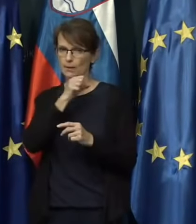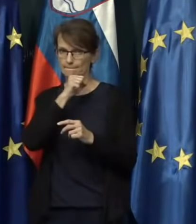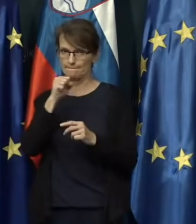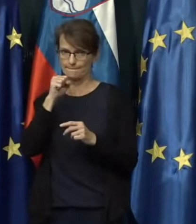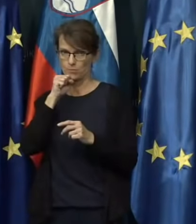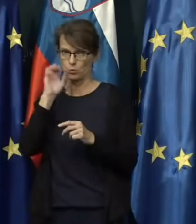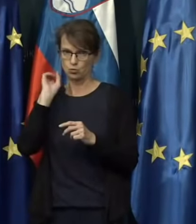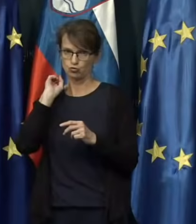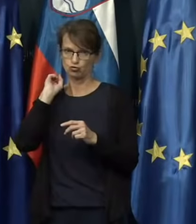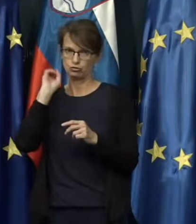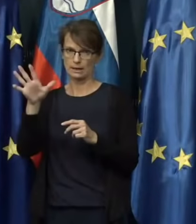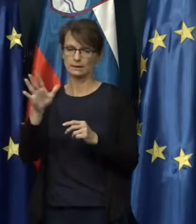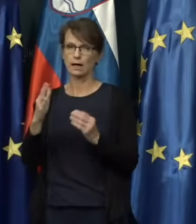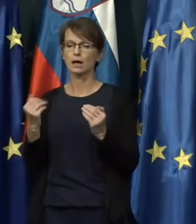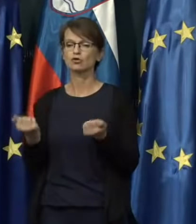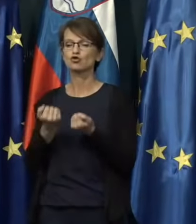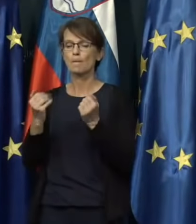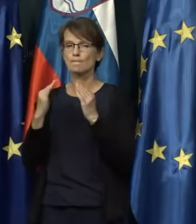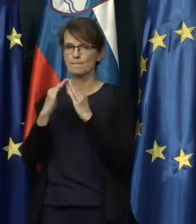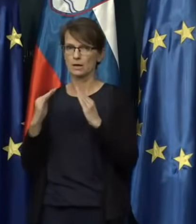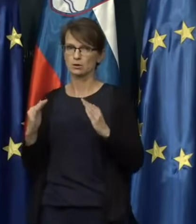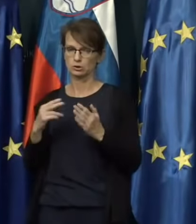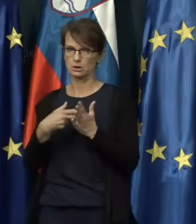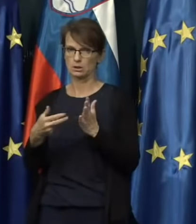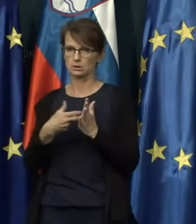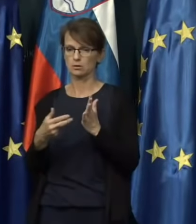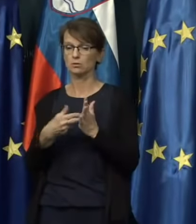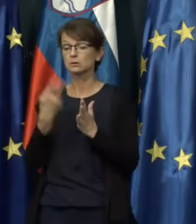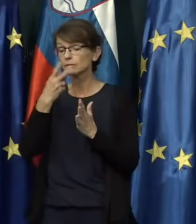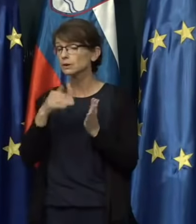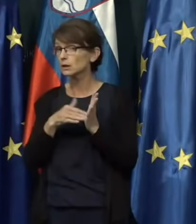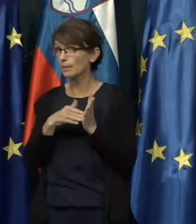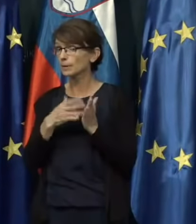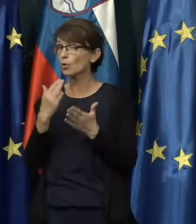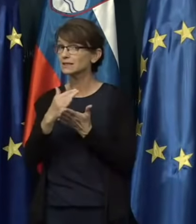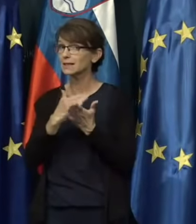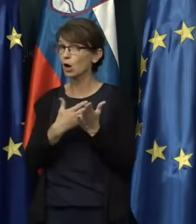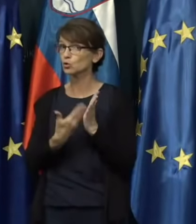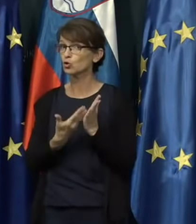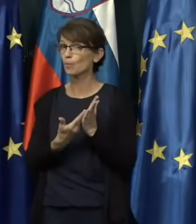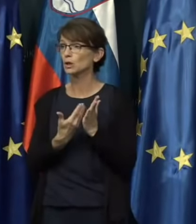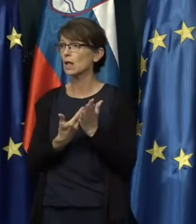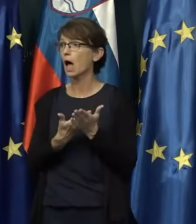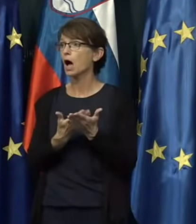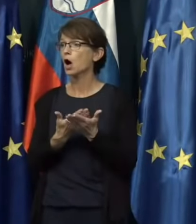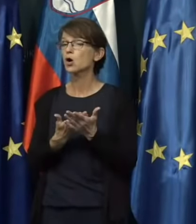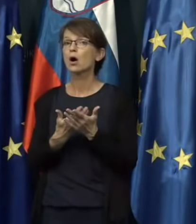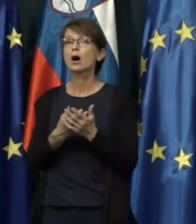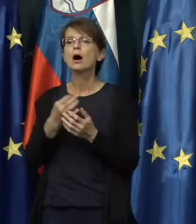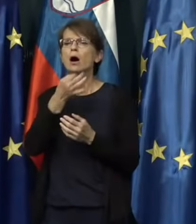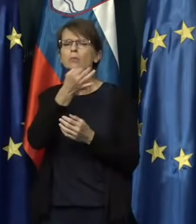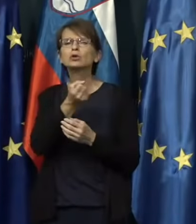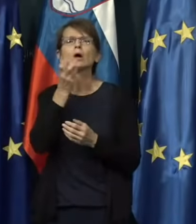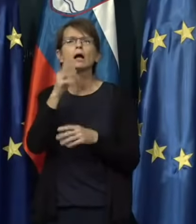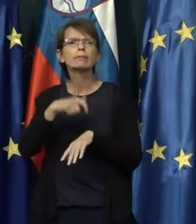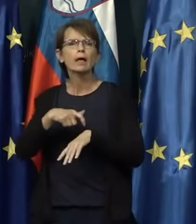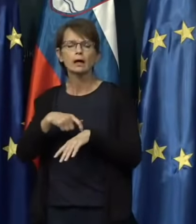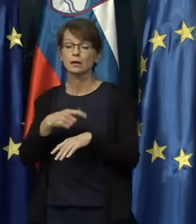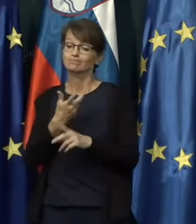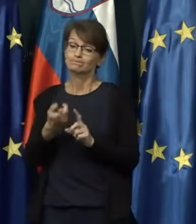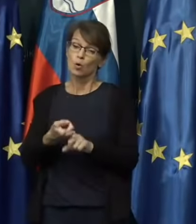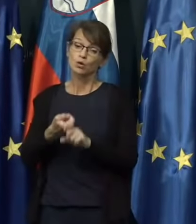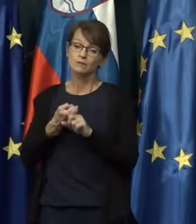na domači naslov. Je pa potrebna za to zakonska podlaga. Je mogoče kakšna časovnica? Kdaj bi to... Ja, to je zdaj odvisno od